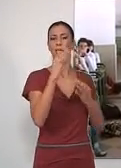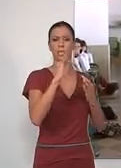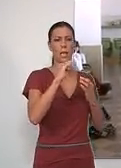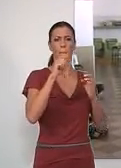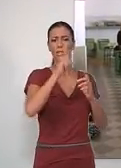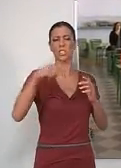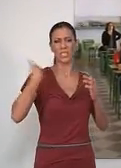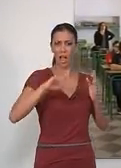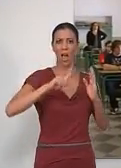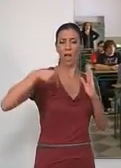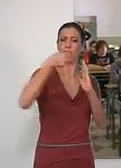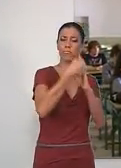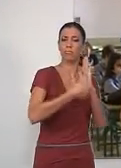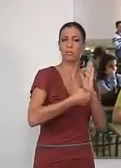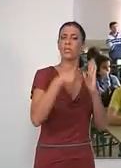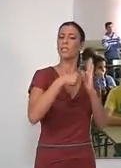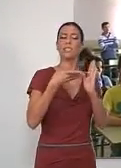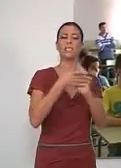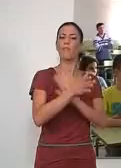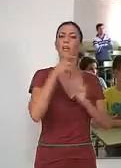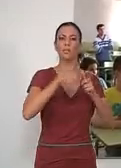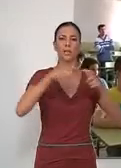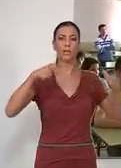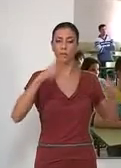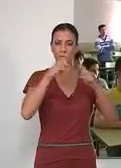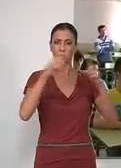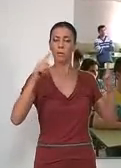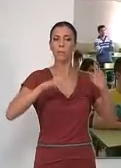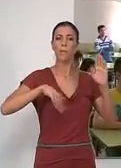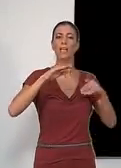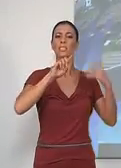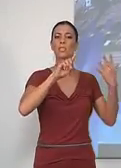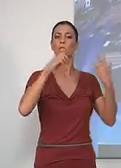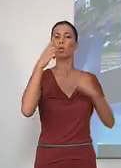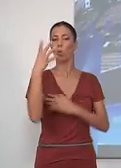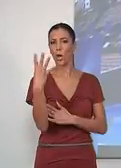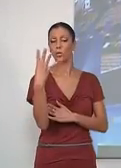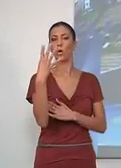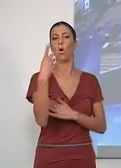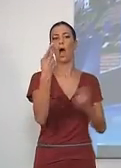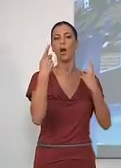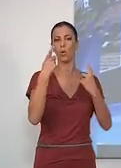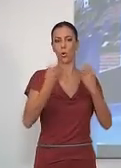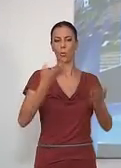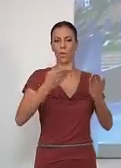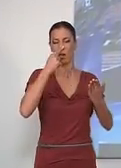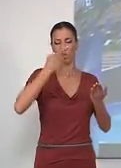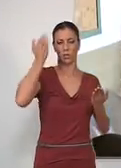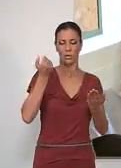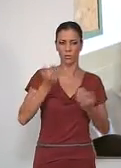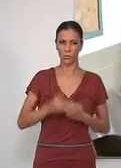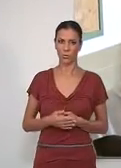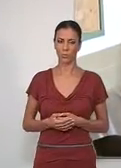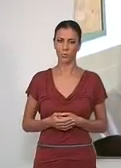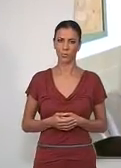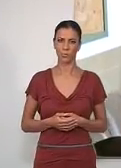inscritos, lo que supone un incremento anual de 64 alumnos en relación al año anterior.